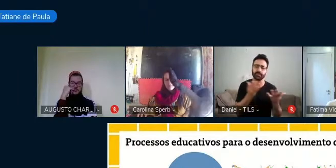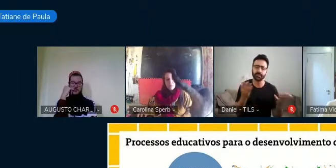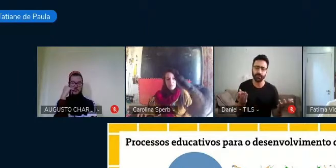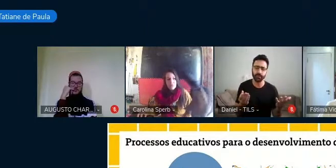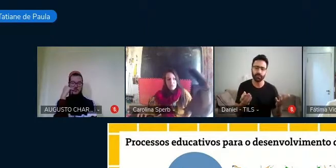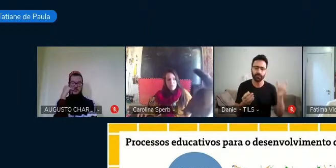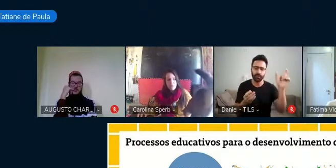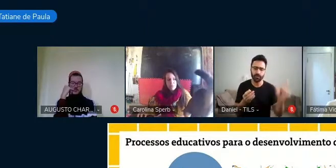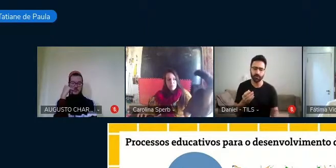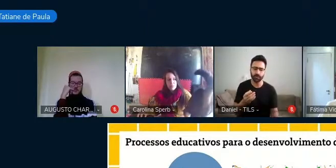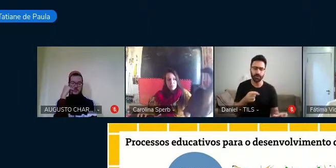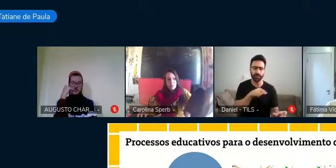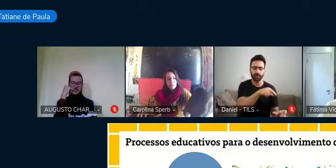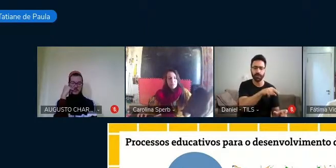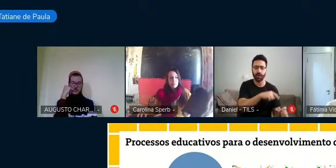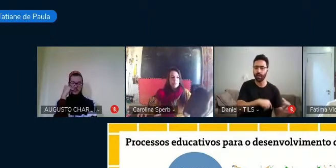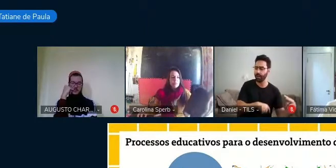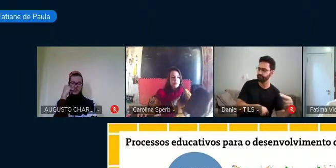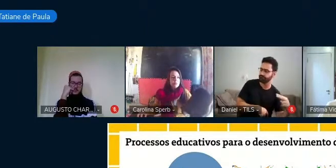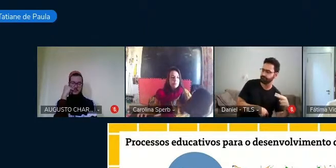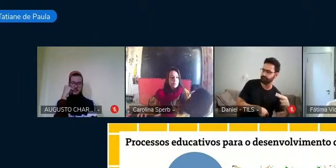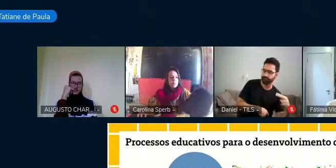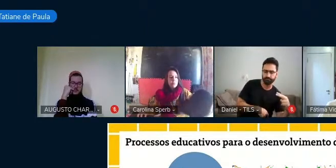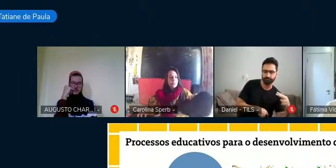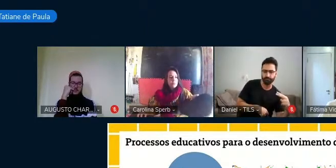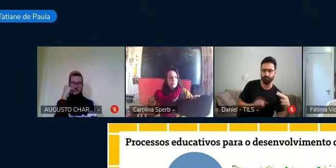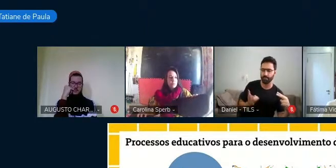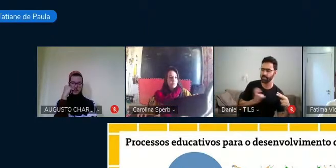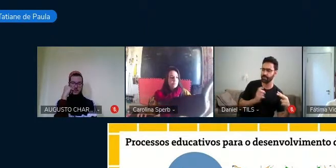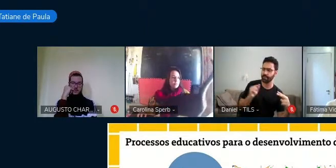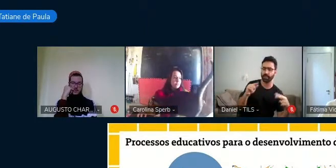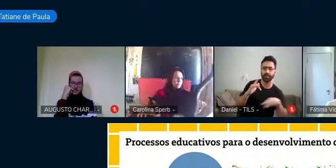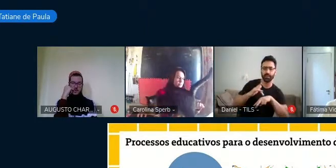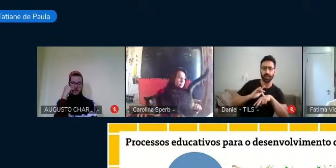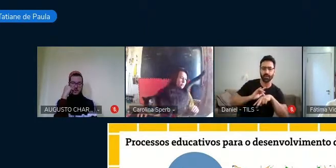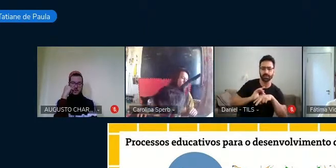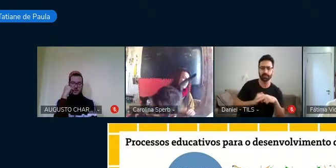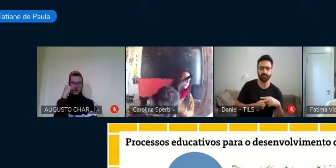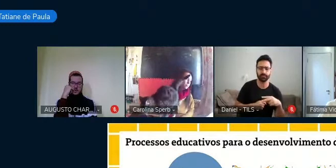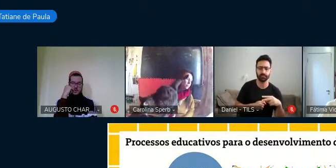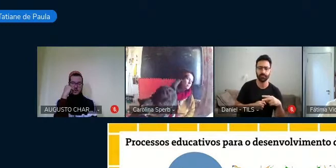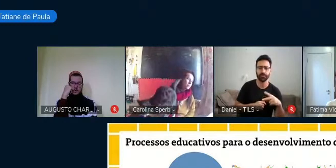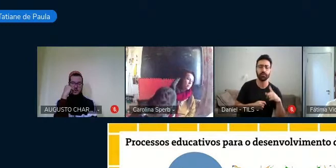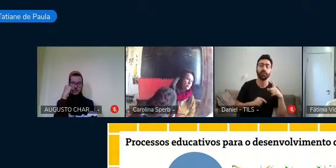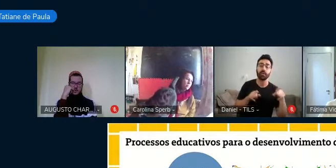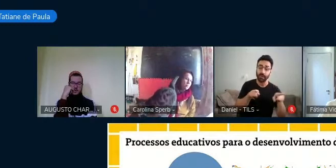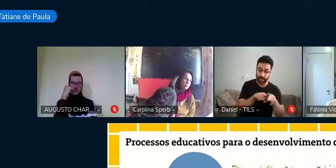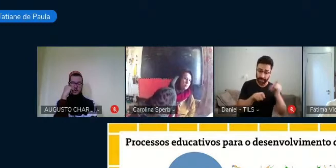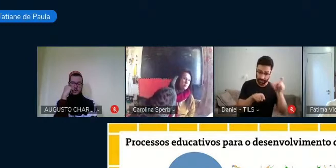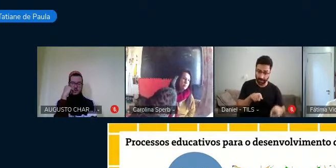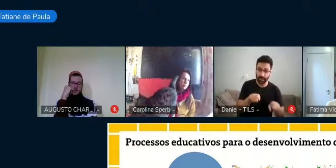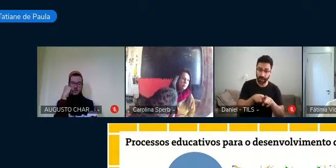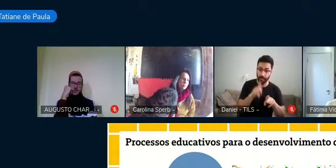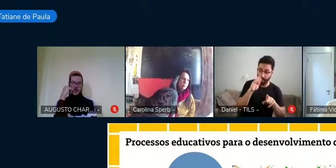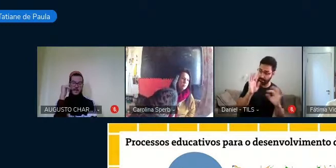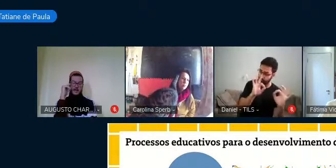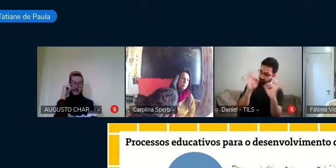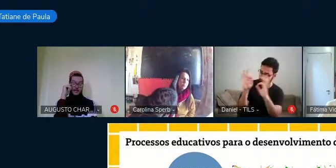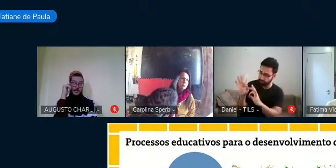observasse os movimentos da dança, assistisse ao vídeo dos passos da dança,